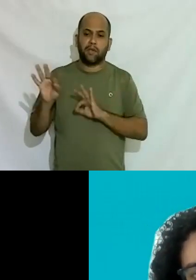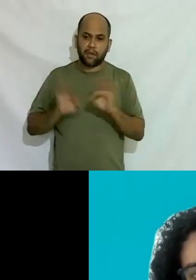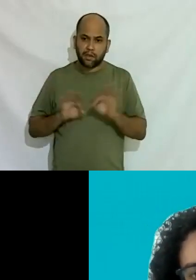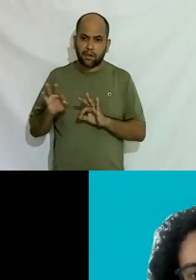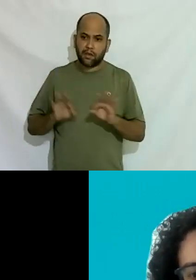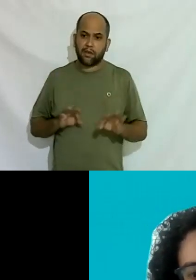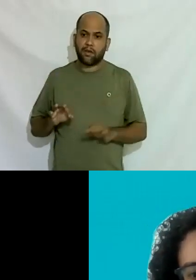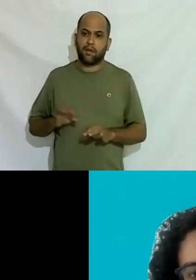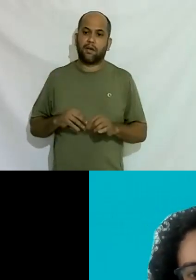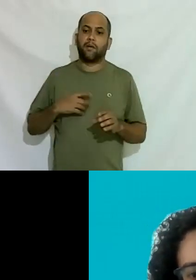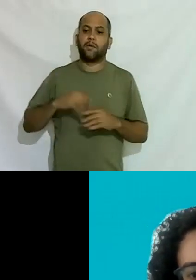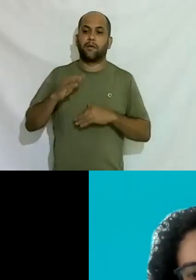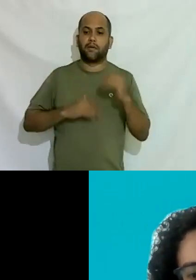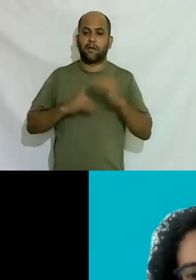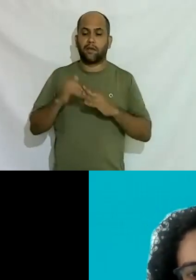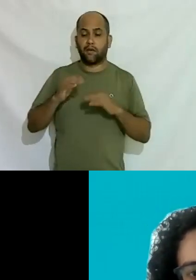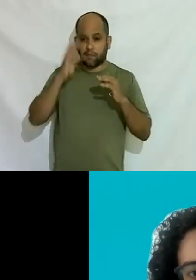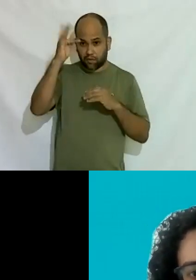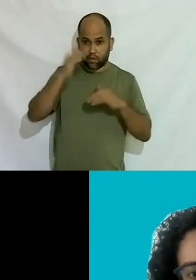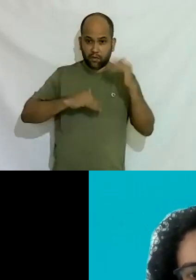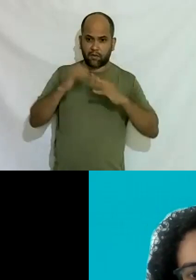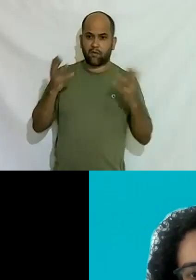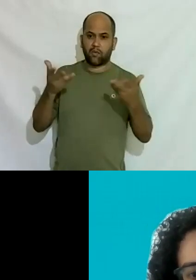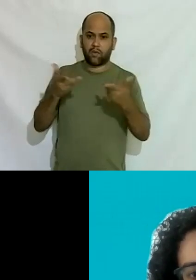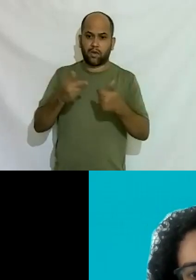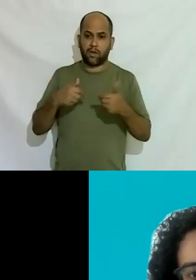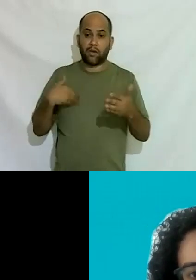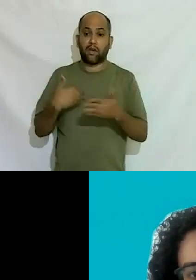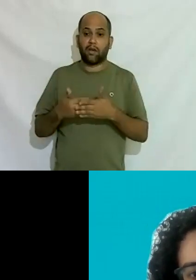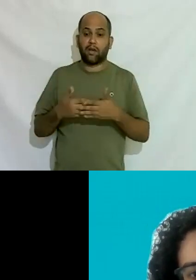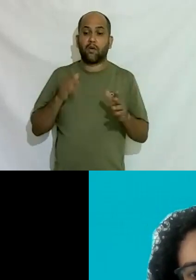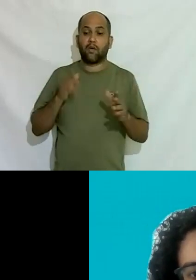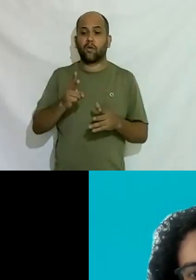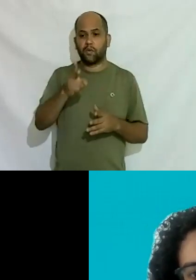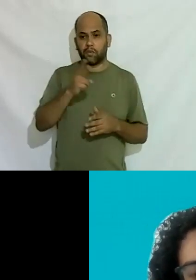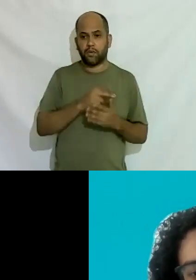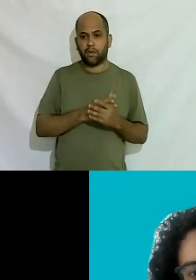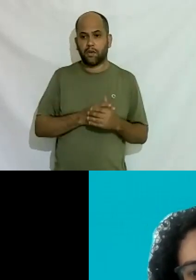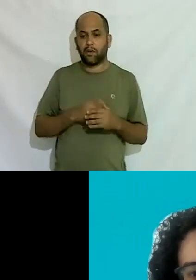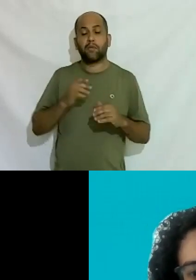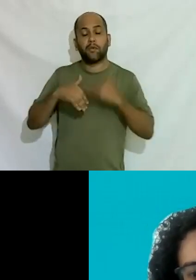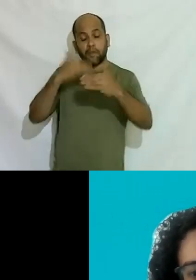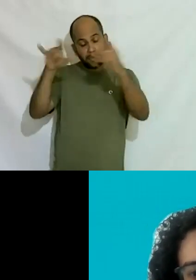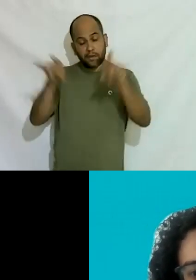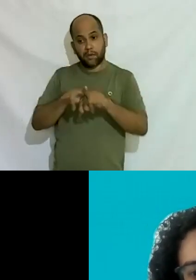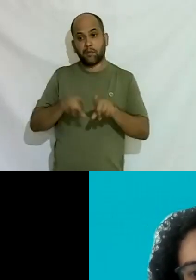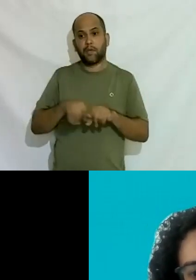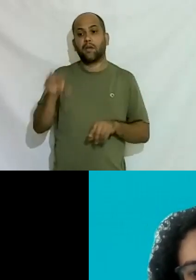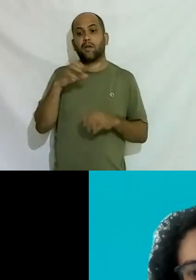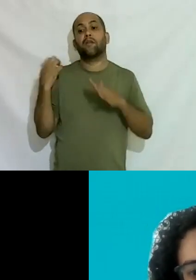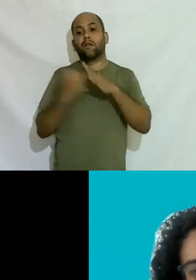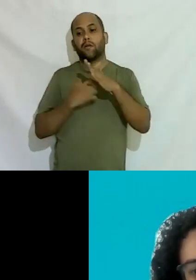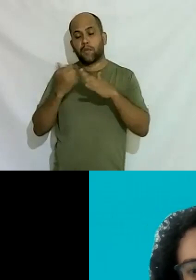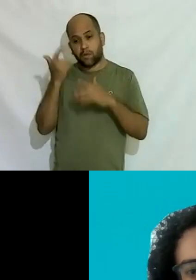ferramentas para você ser um grande profissional até continuar depois que arrumou emprego para crescer dentro da empresa para conseguir outros